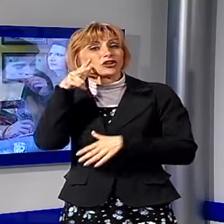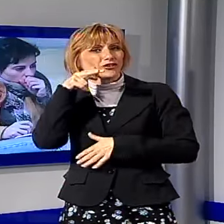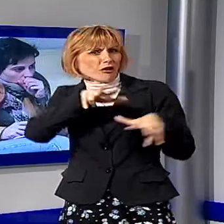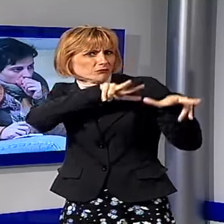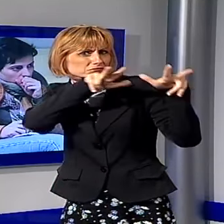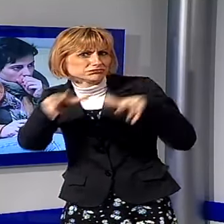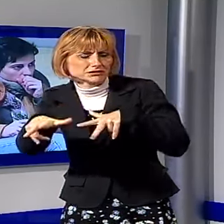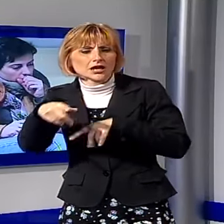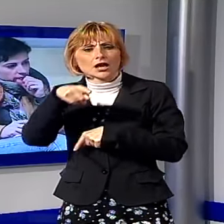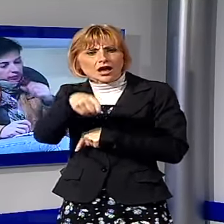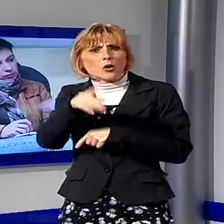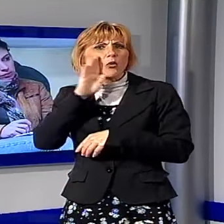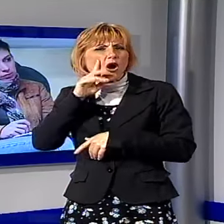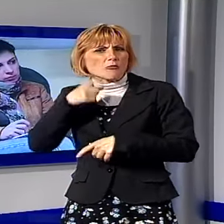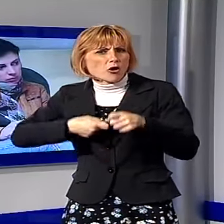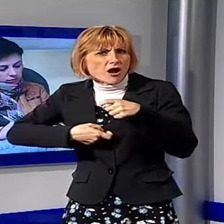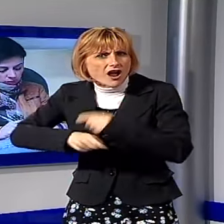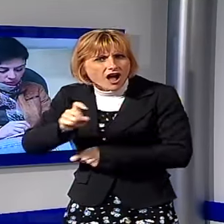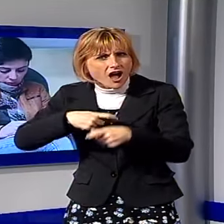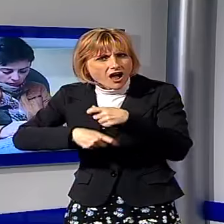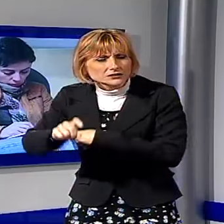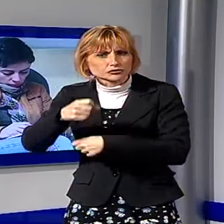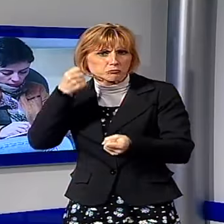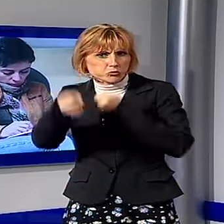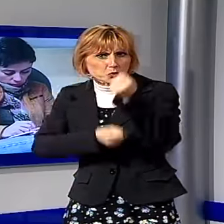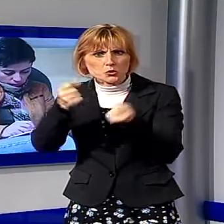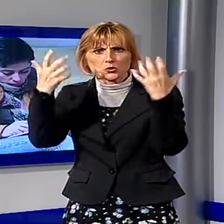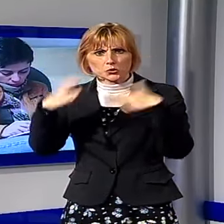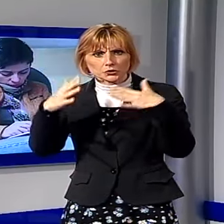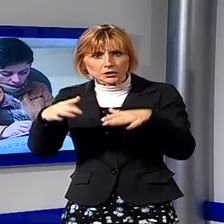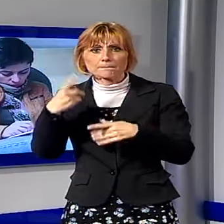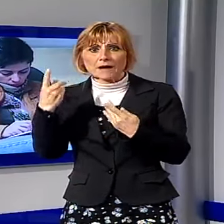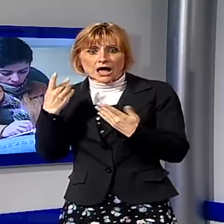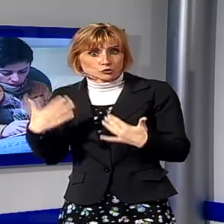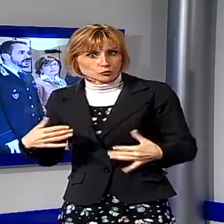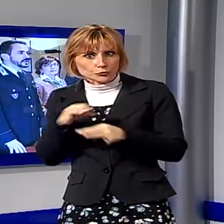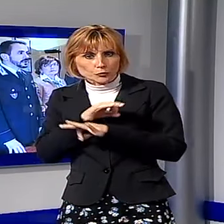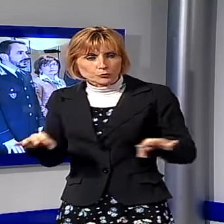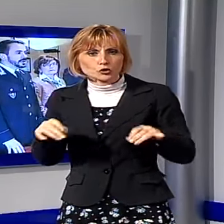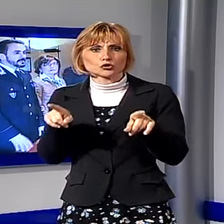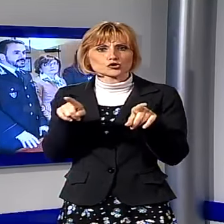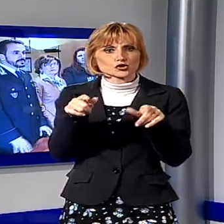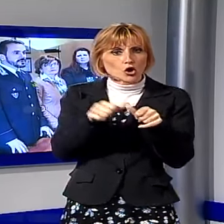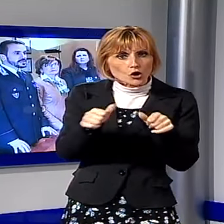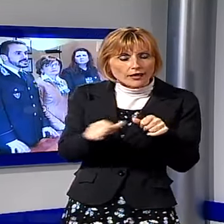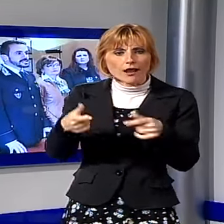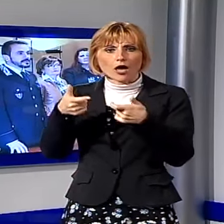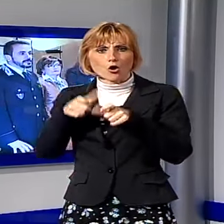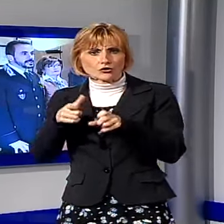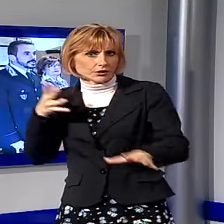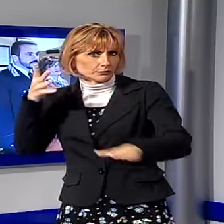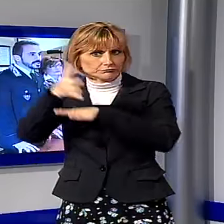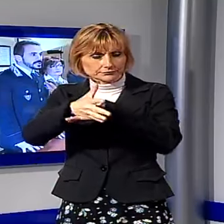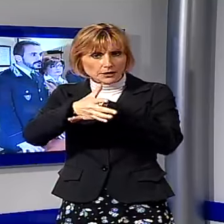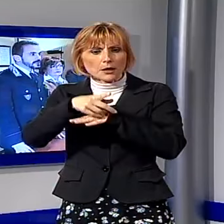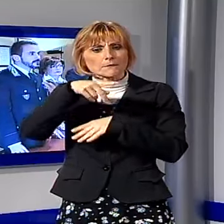colpendola con pugni e calci. Fortunatamente in aiuto della donna sono intervenuti la sorella e il cognato, ma la furia di Stepic,